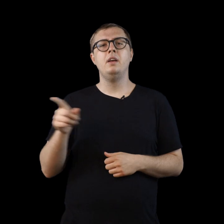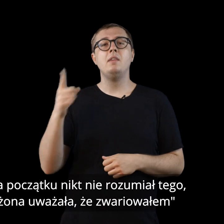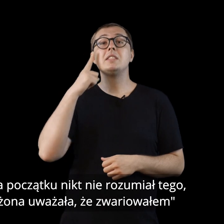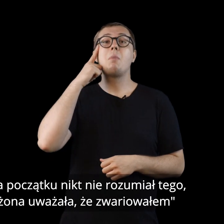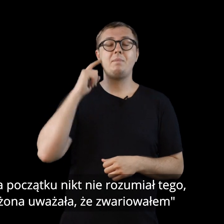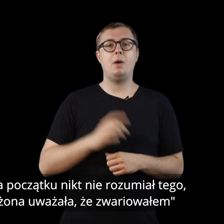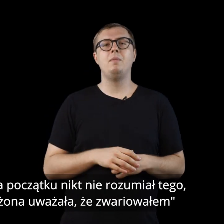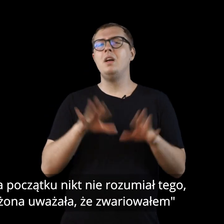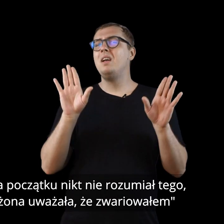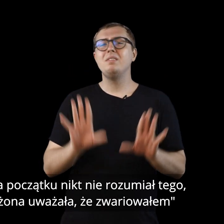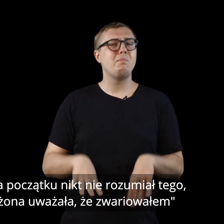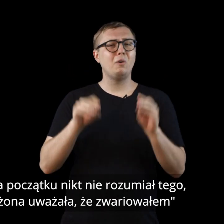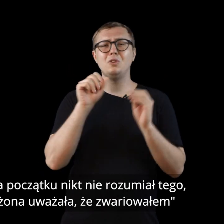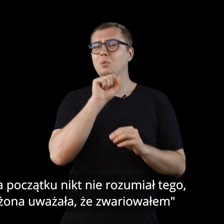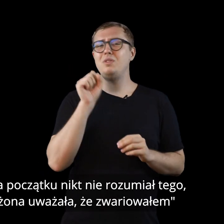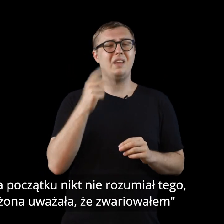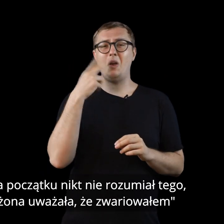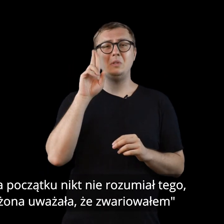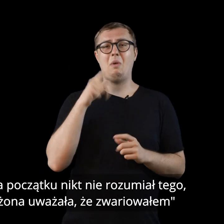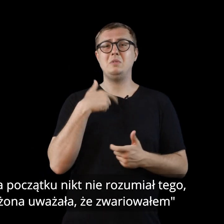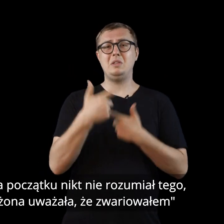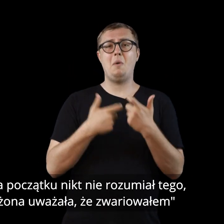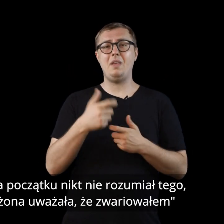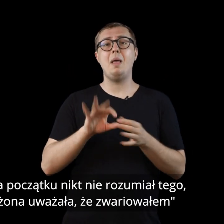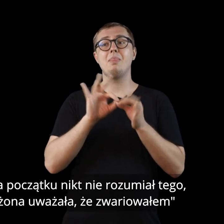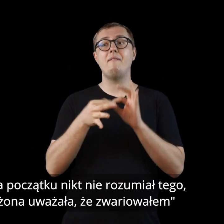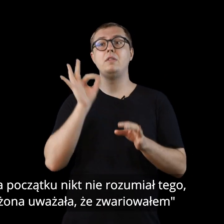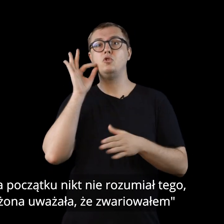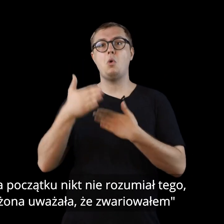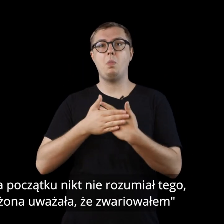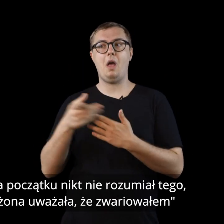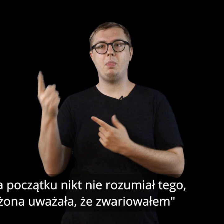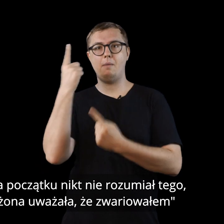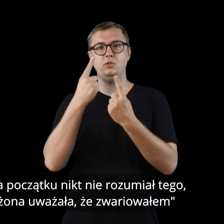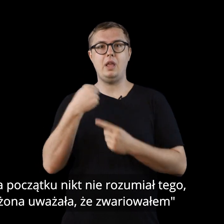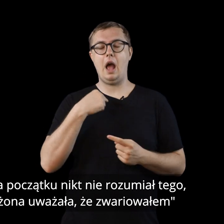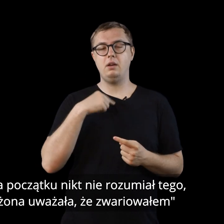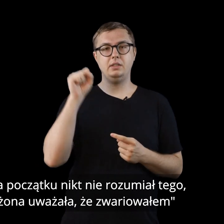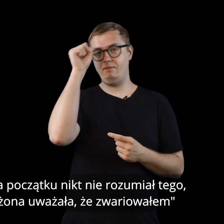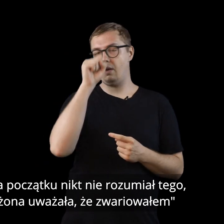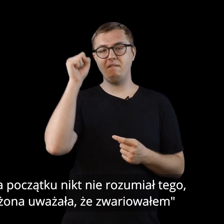Jak wspominał, na początku nikt nie rozumiał tego, co robię. Nawet żona uważała, że zwariowałem.